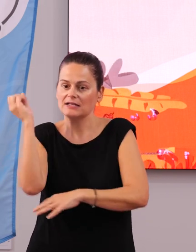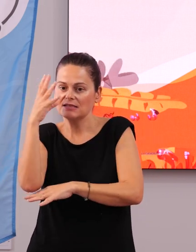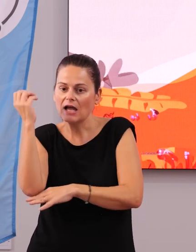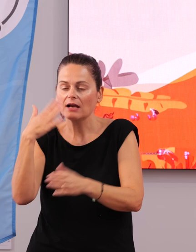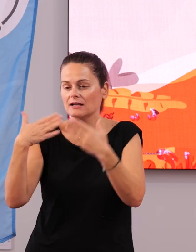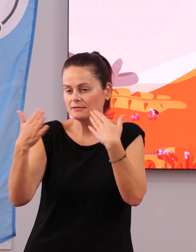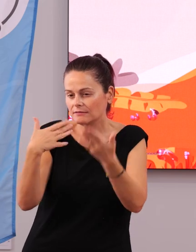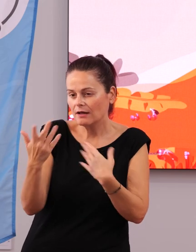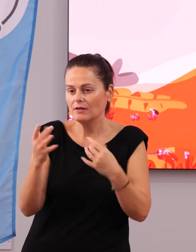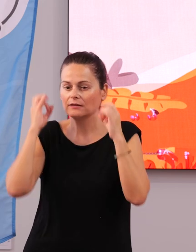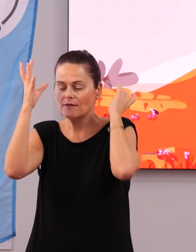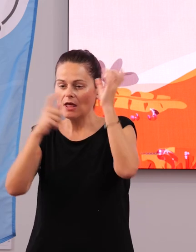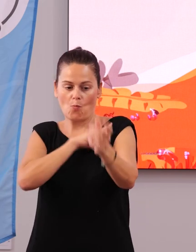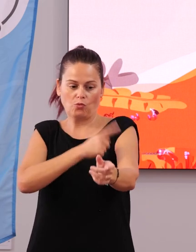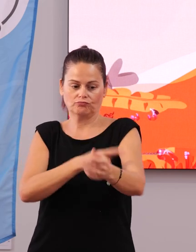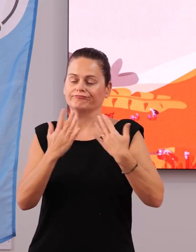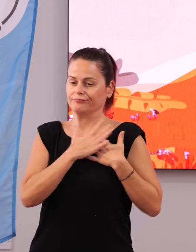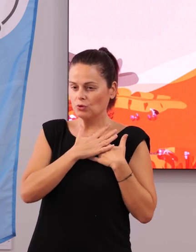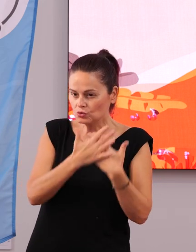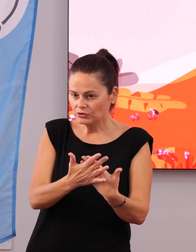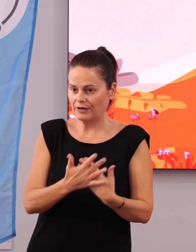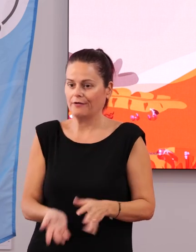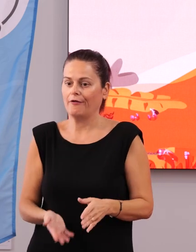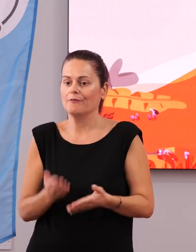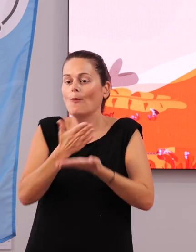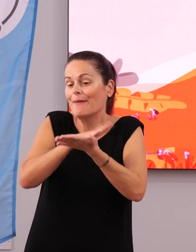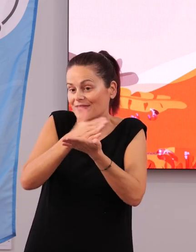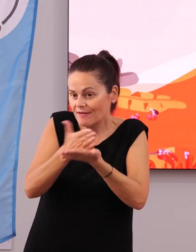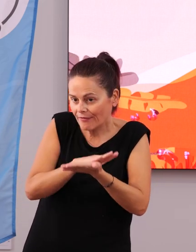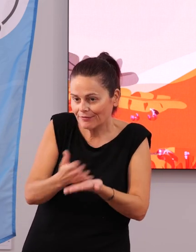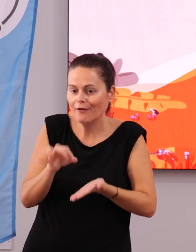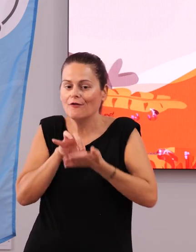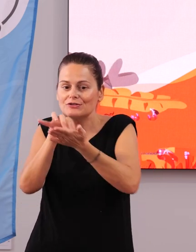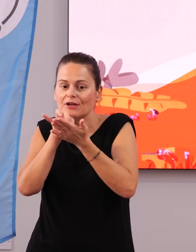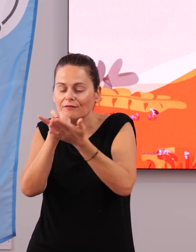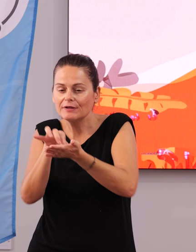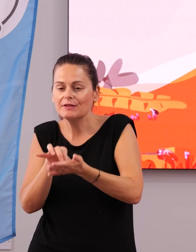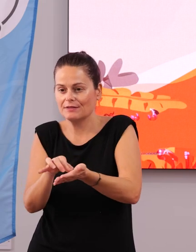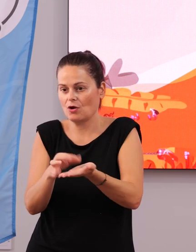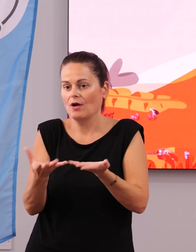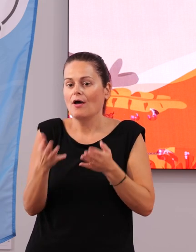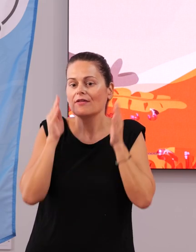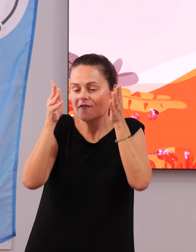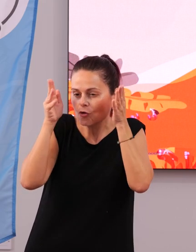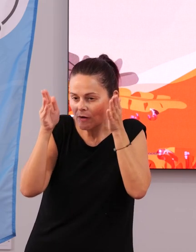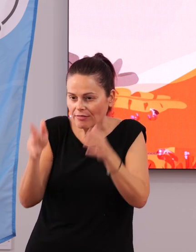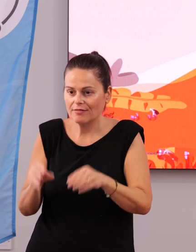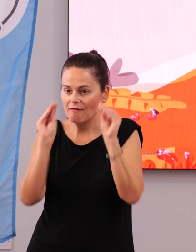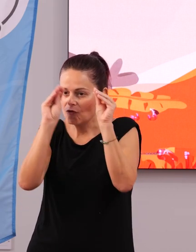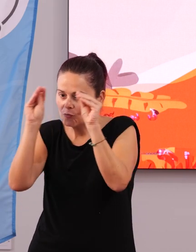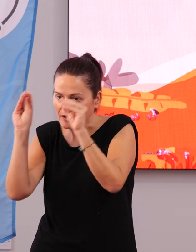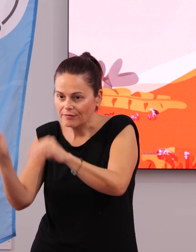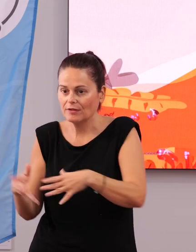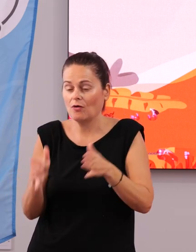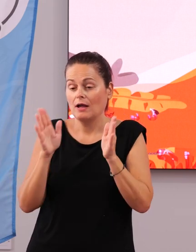actividades deportivas, de voluntariado, servicios de mediación, servicios de inserción, de información y asesoramiento, servicios